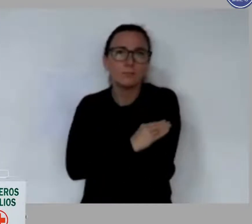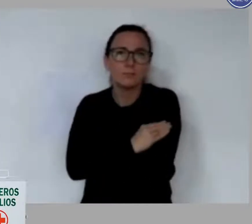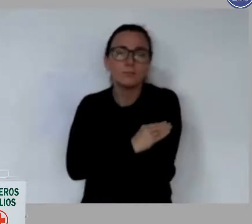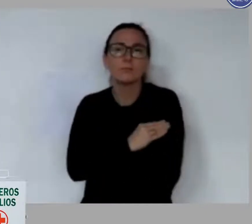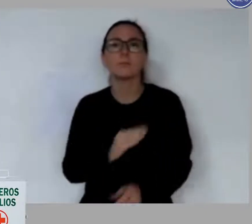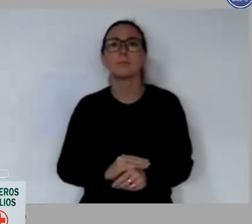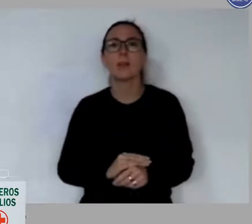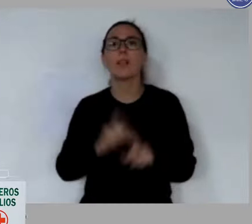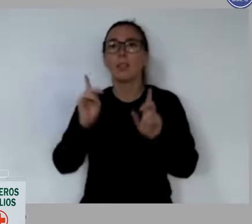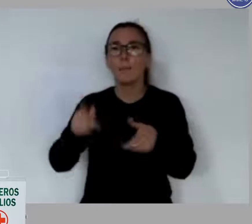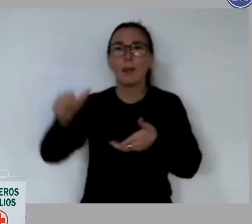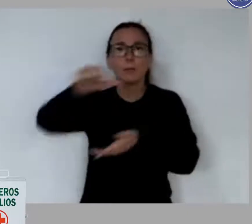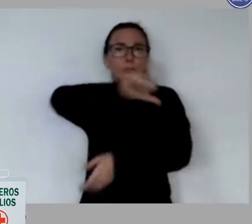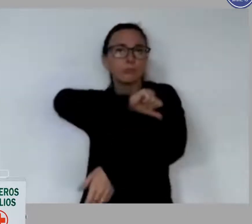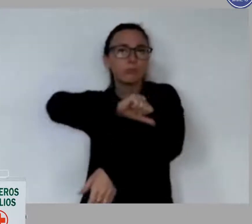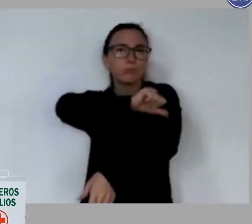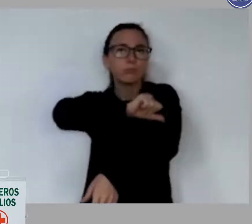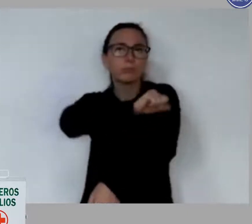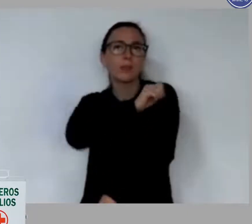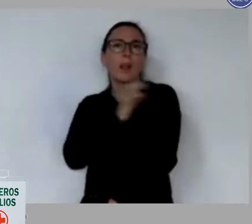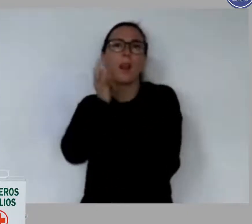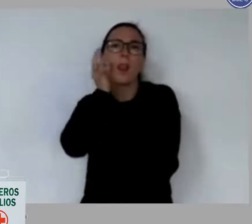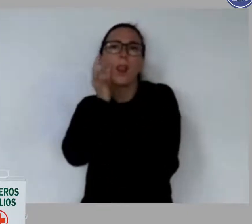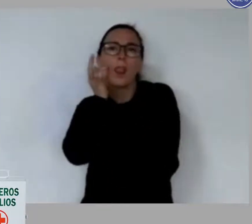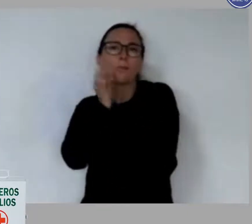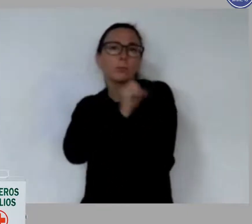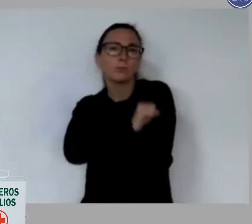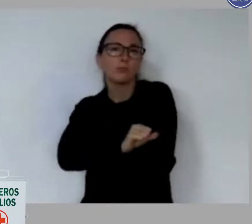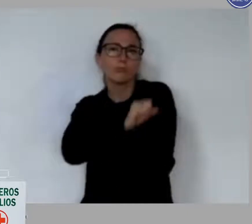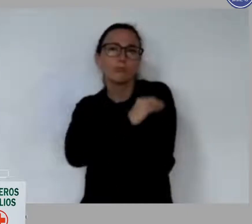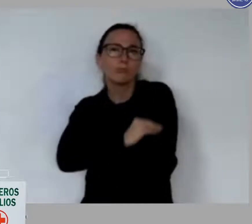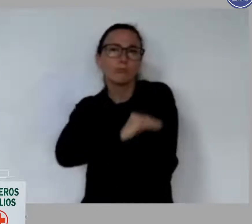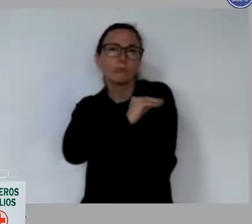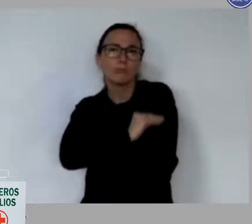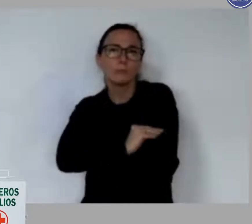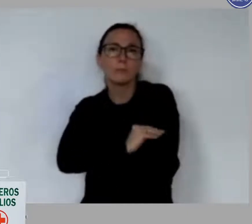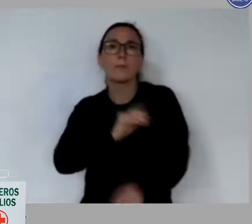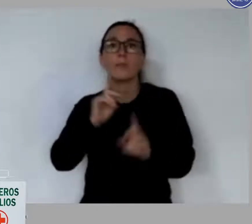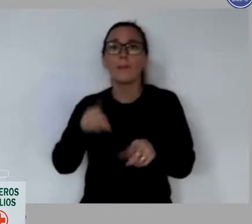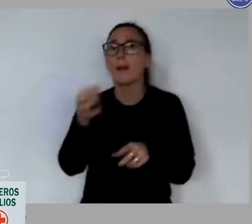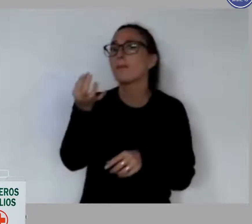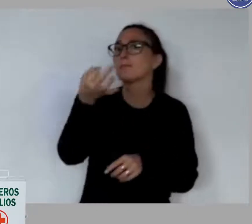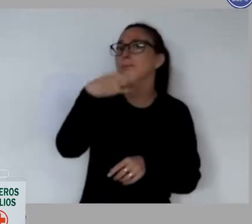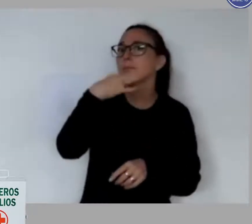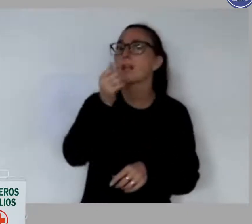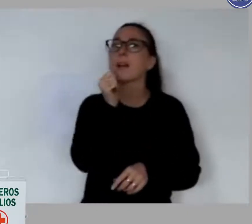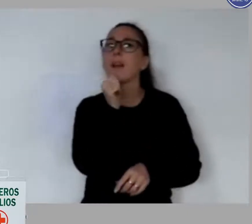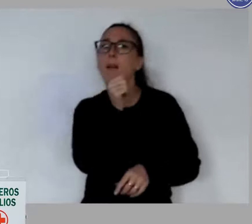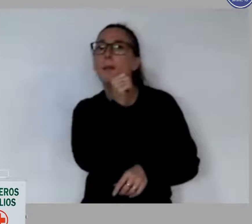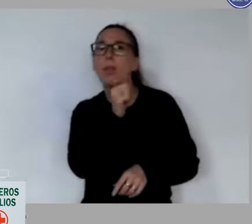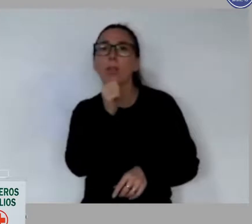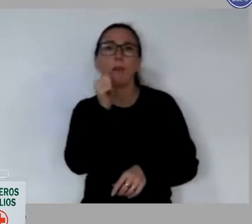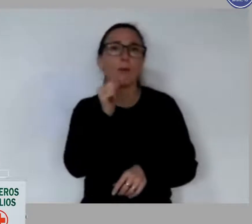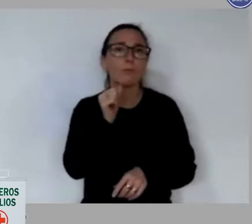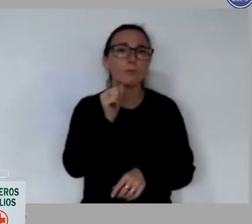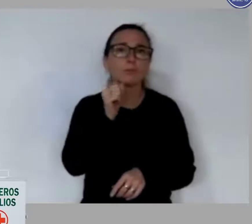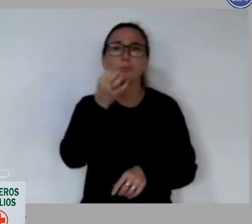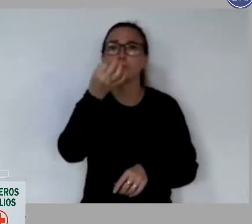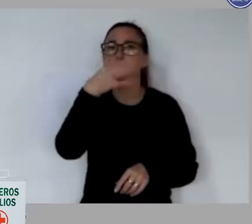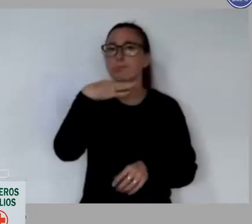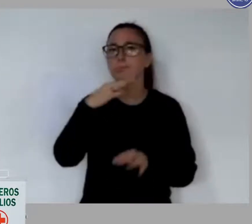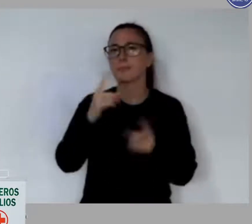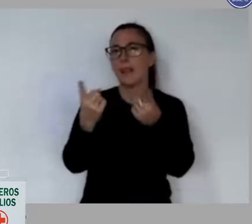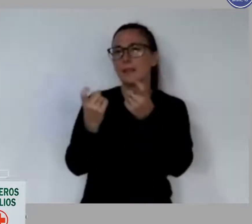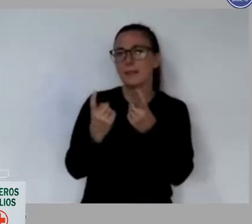apósitos, desinfectante, analgésicos y medicación necesaria